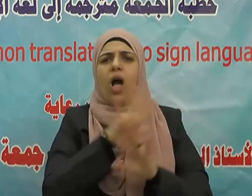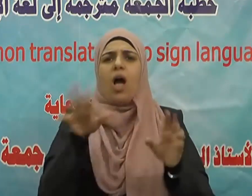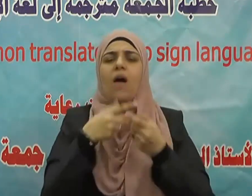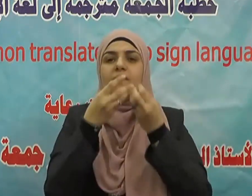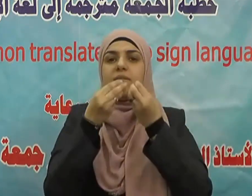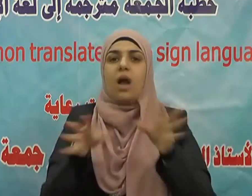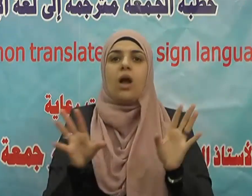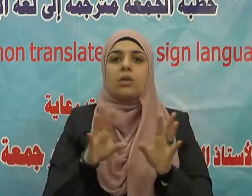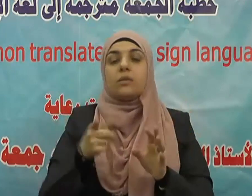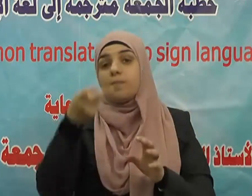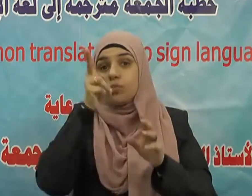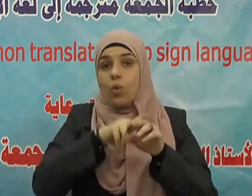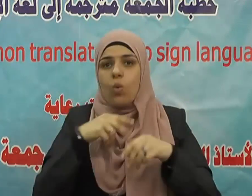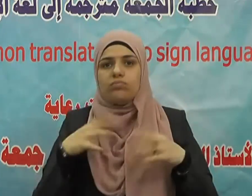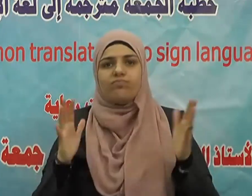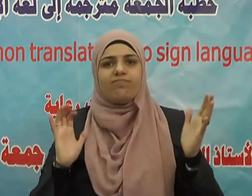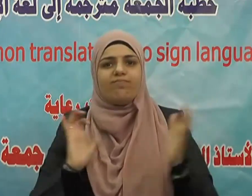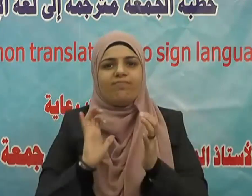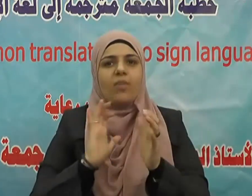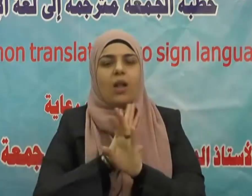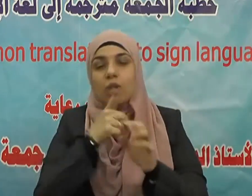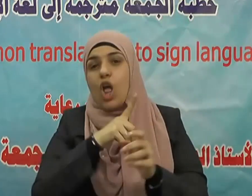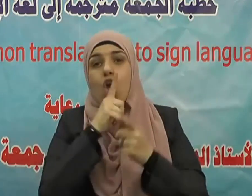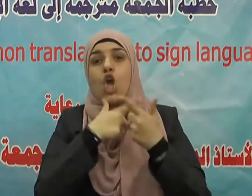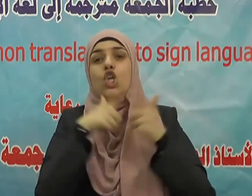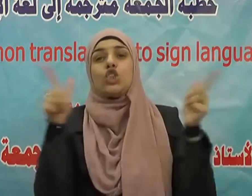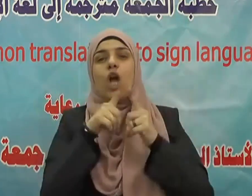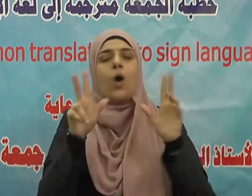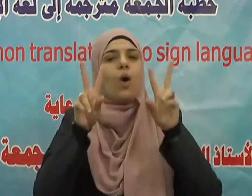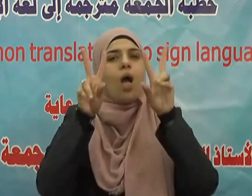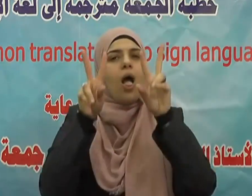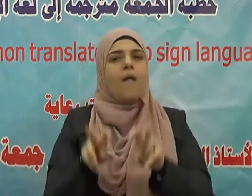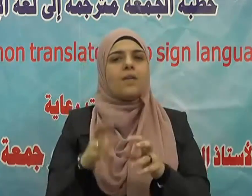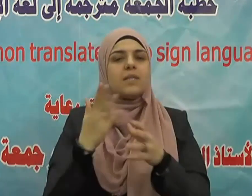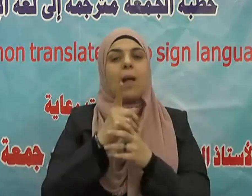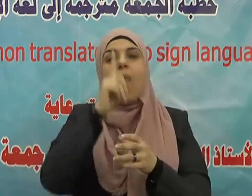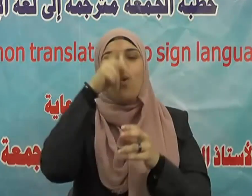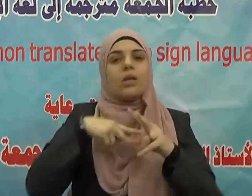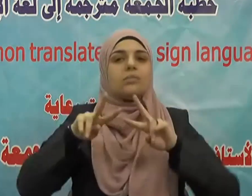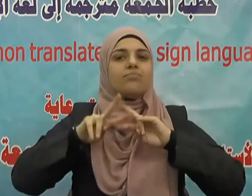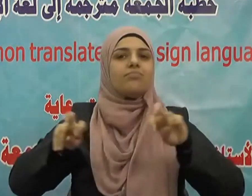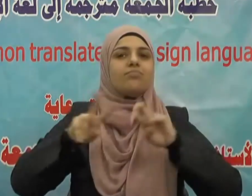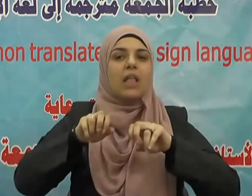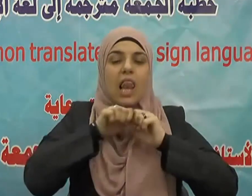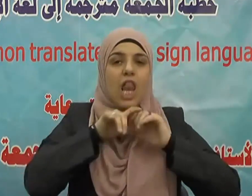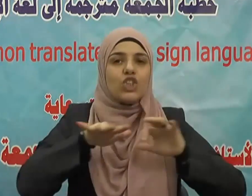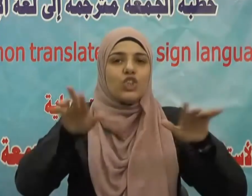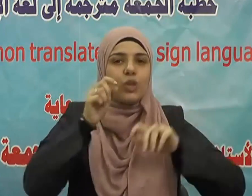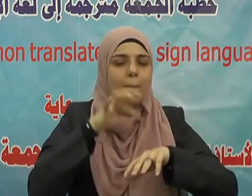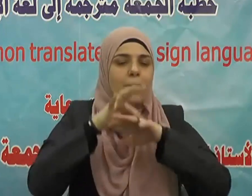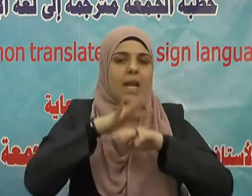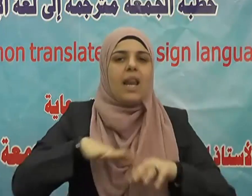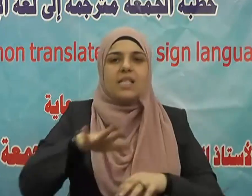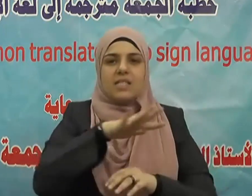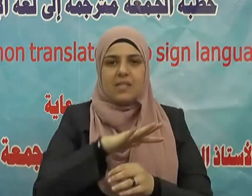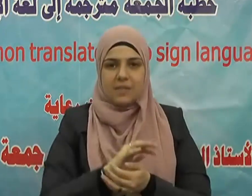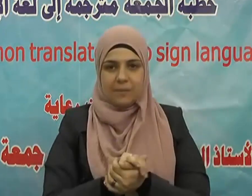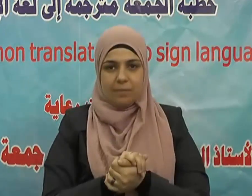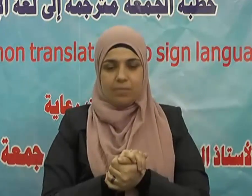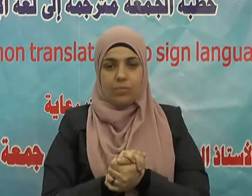شيئا قال له إن شئت نظرنا في أمرك فإن كنت كاذبا